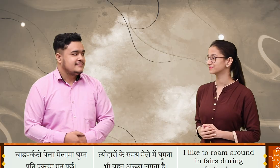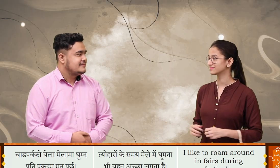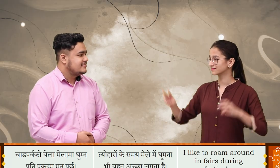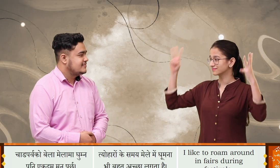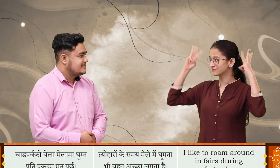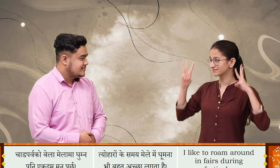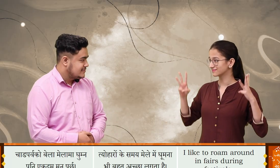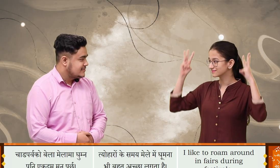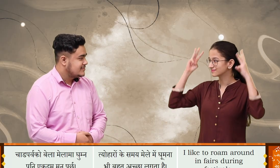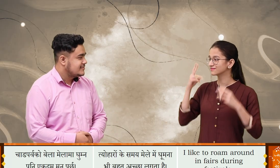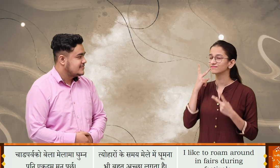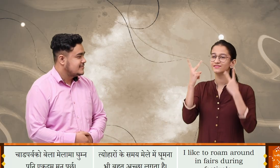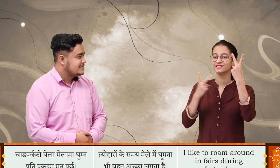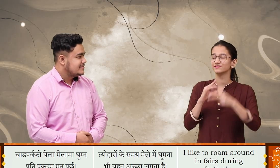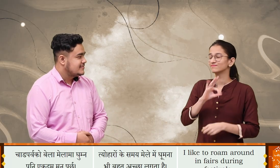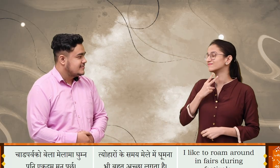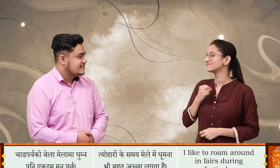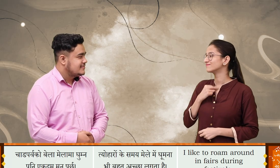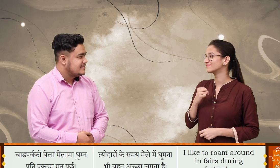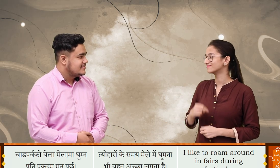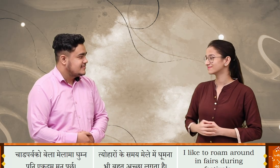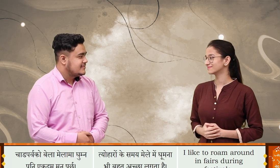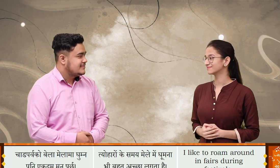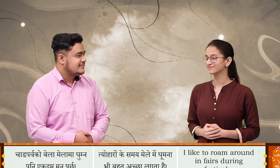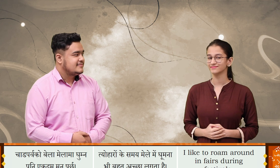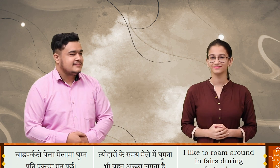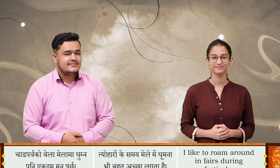चाड पर्व को बेला मा घुमना पनी एकदम मन पर्चा